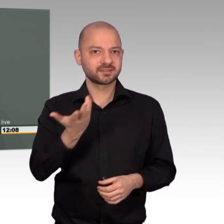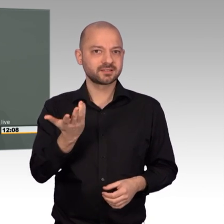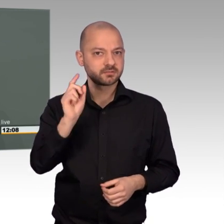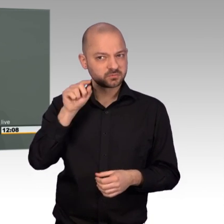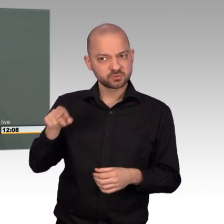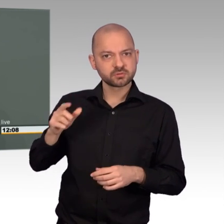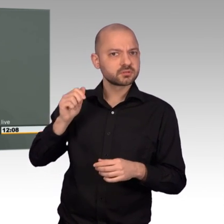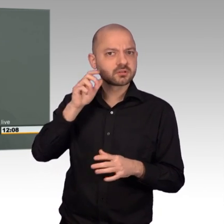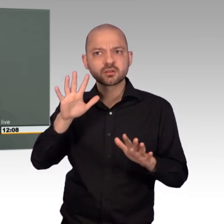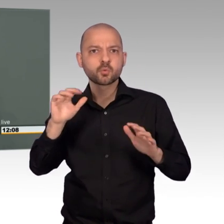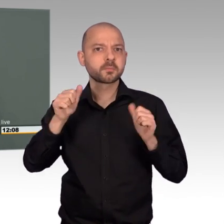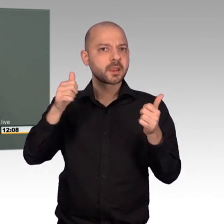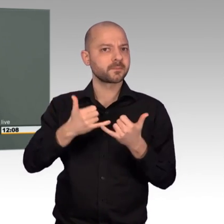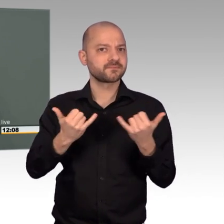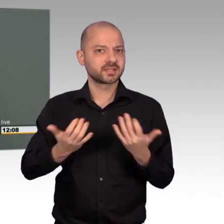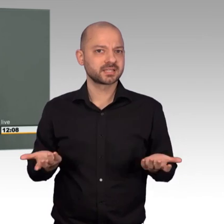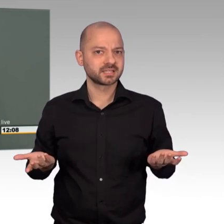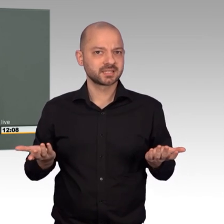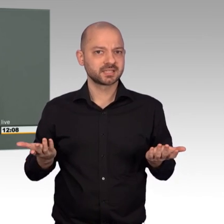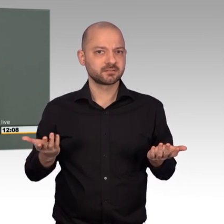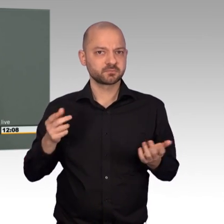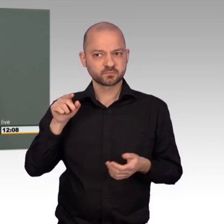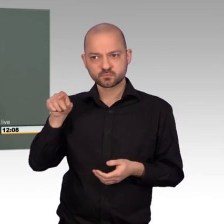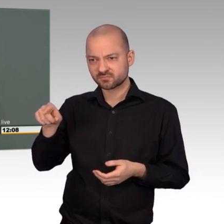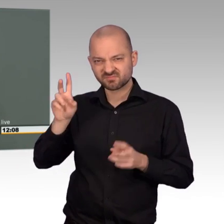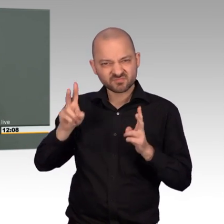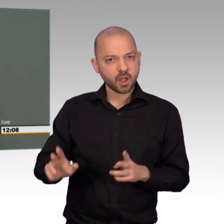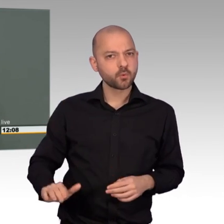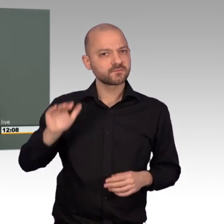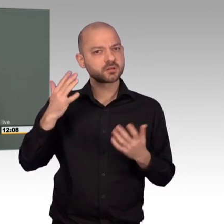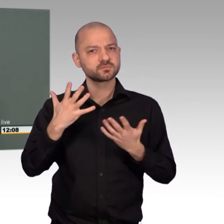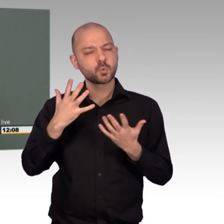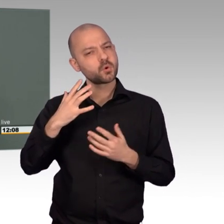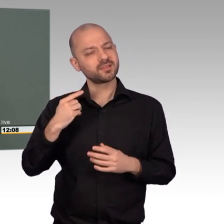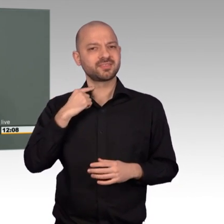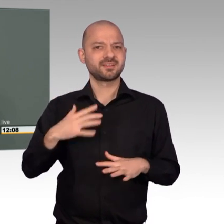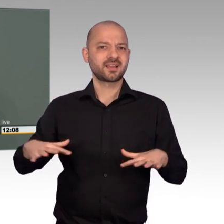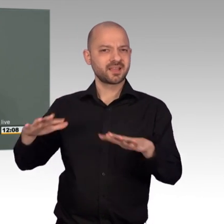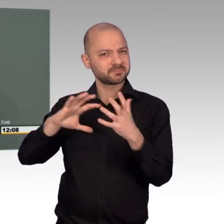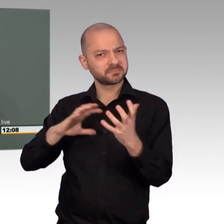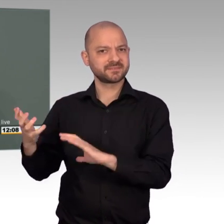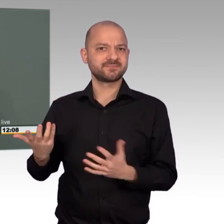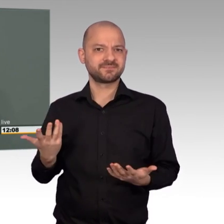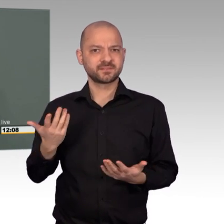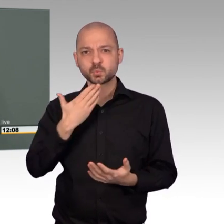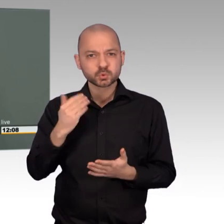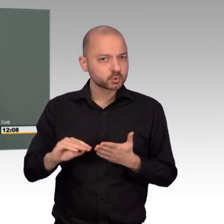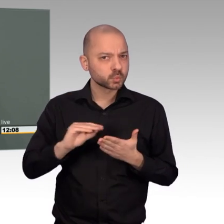zur Schule, sind traumatisiert. Und dies ist nicht nur im Jemen so. Praktisch alle Kinder im Jemen sind jedoch auf